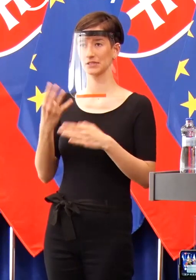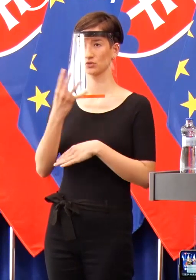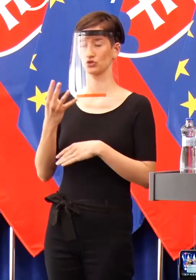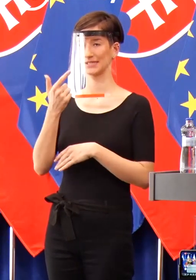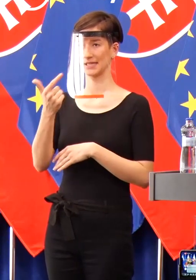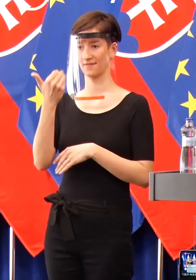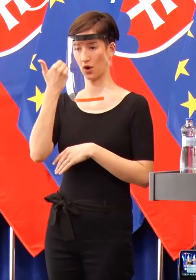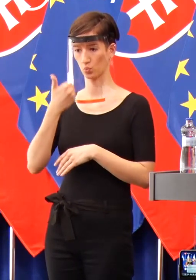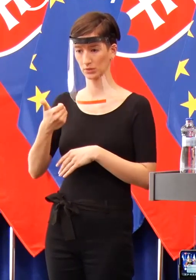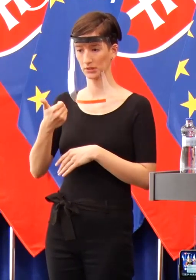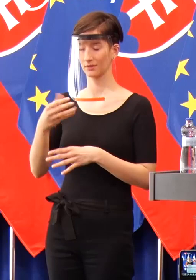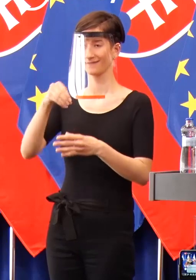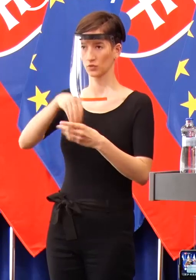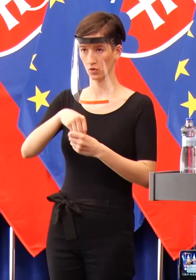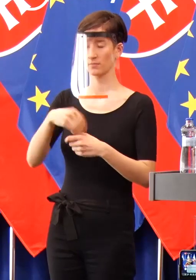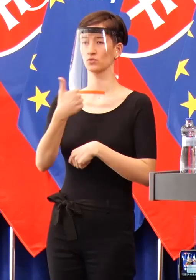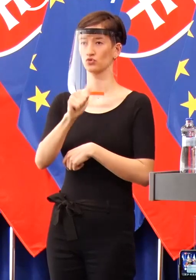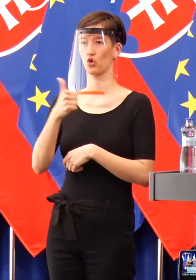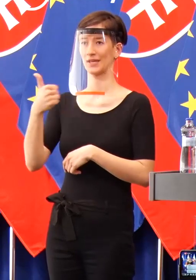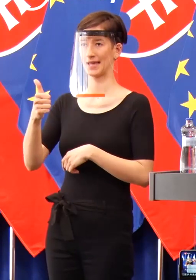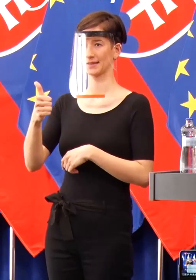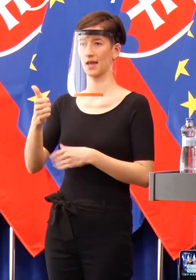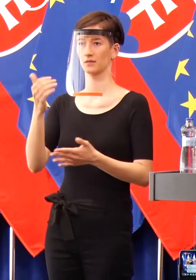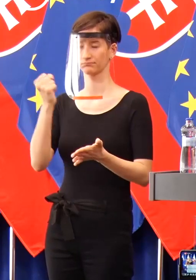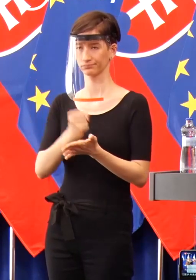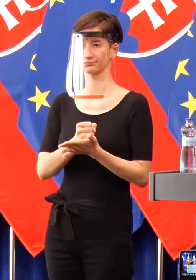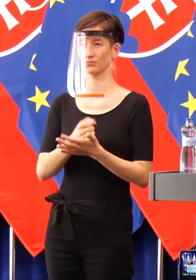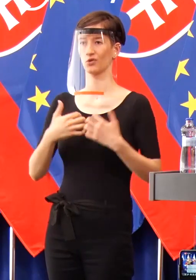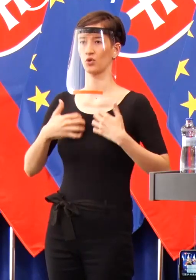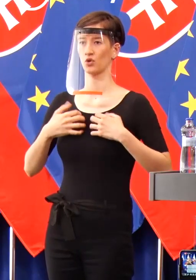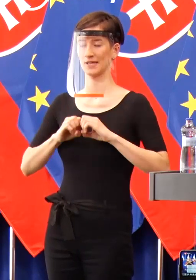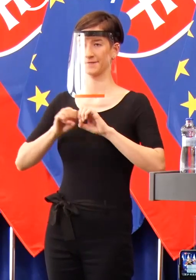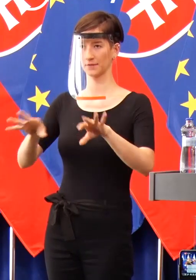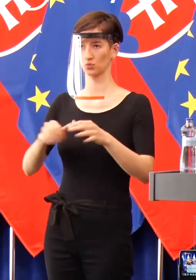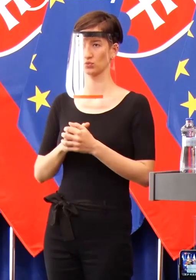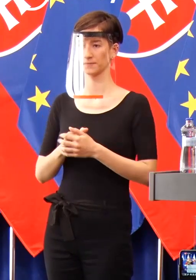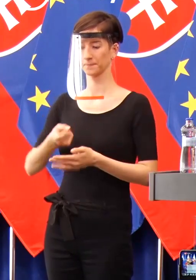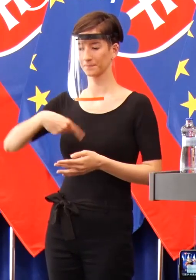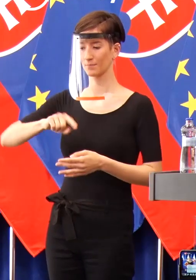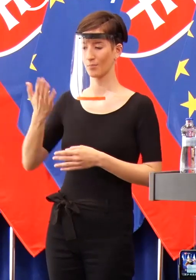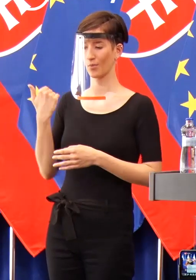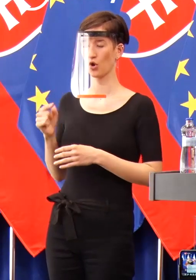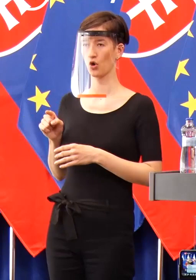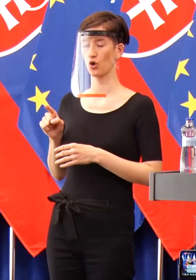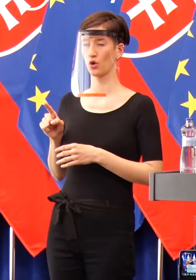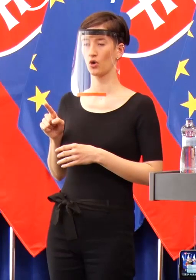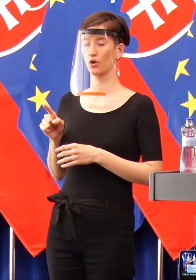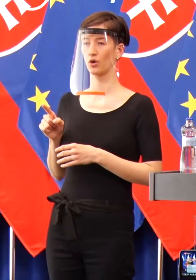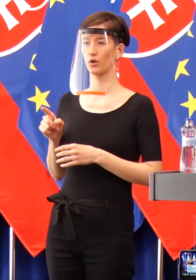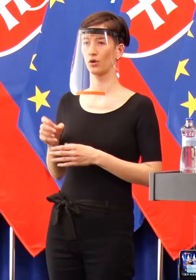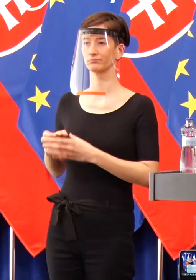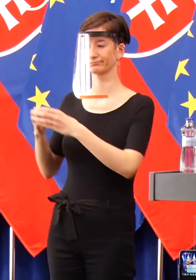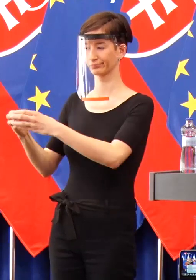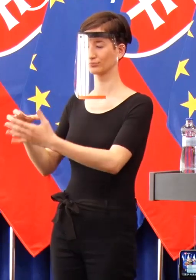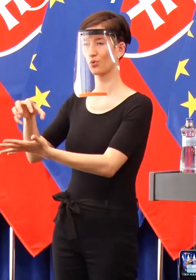ľudí. Z toho je 101 pozitívnych. Tým, že my sme išli vlastne aj do osad na základe tej idei Petra Poláka,